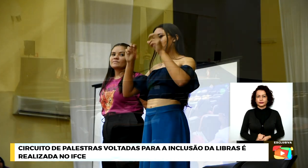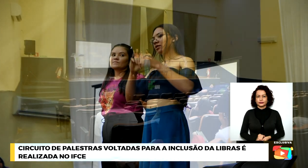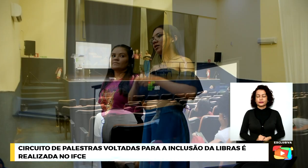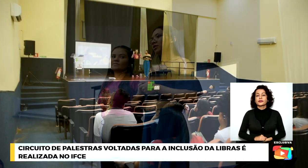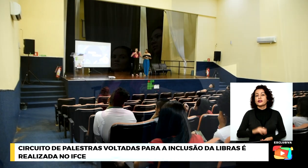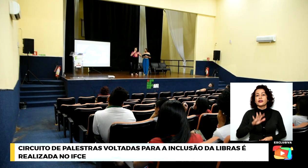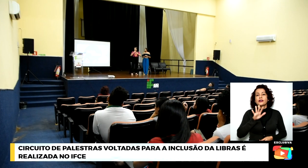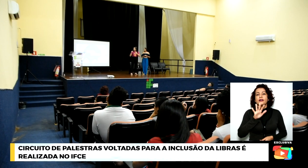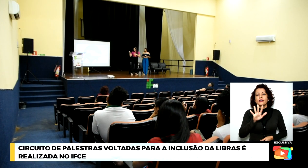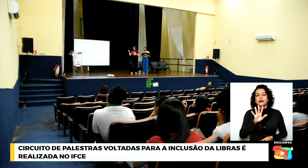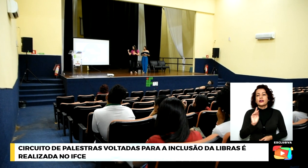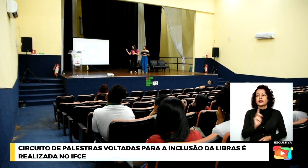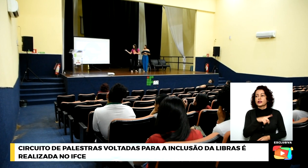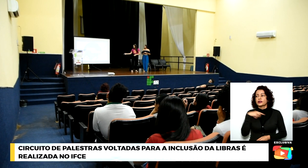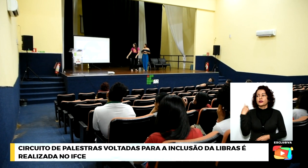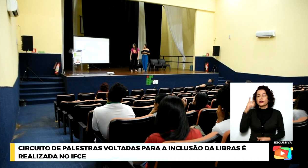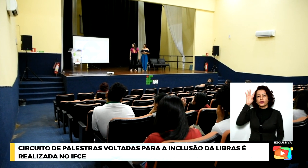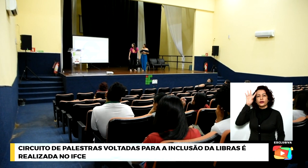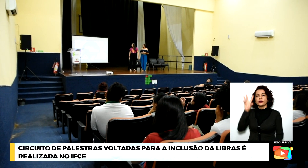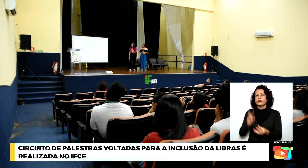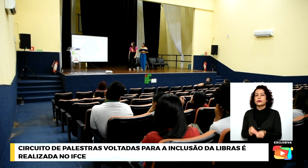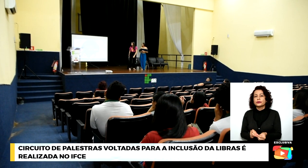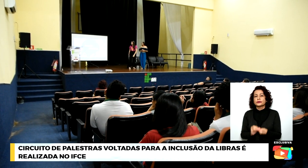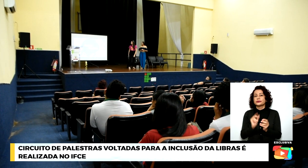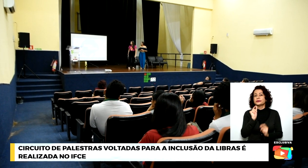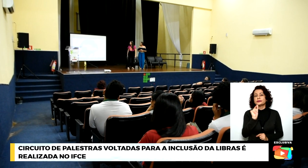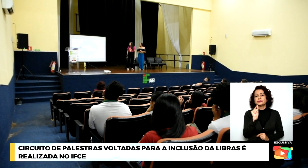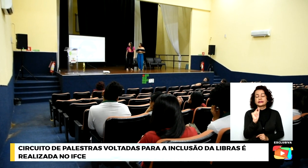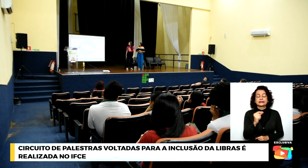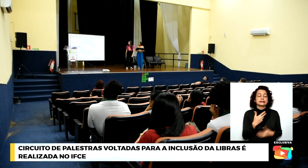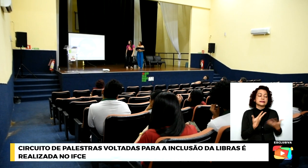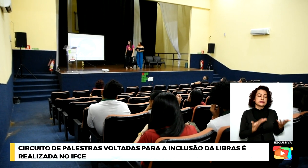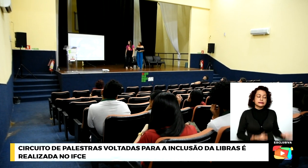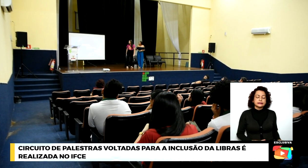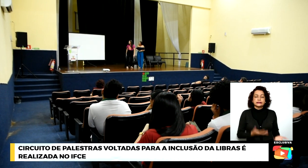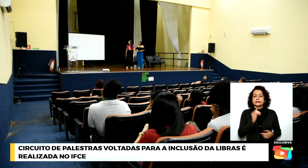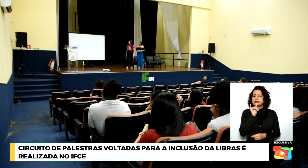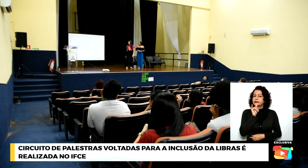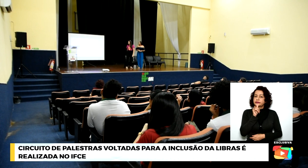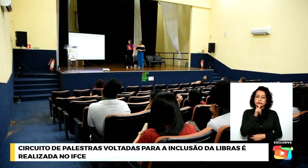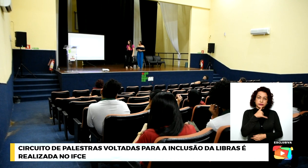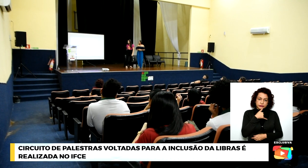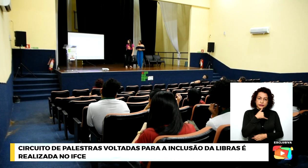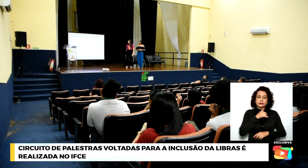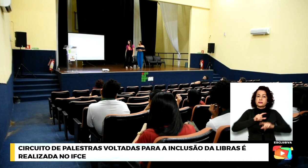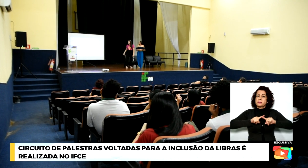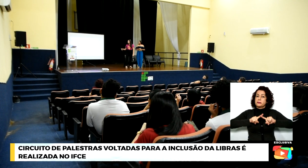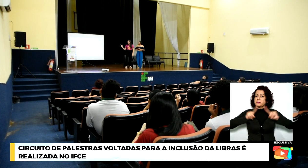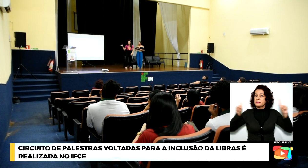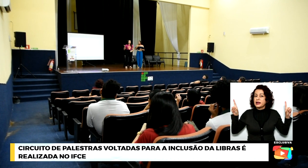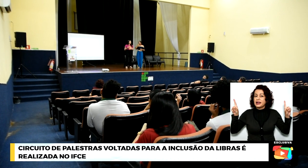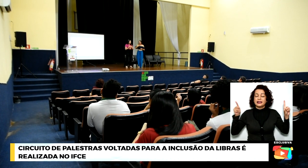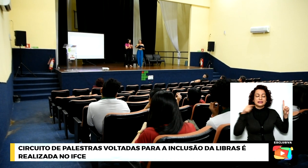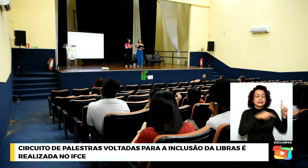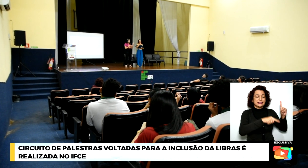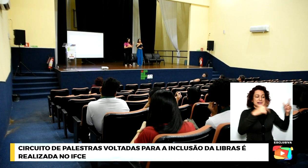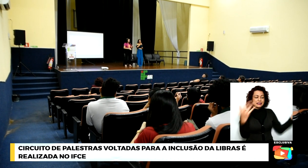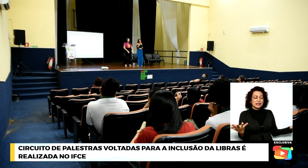Uma coisa ficou clara em todo este momento. Infelizmente, mesmo que muitos digam que trabalham para a inclusão, esta não